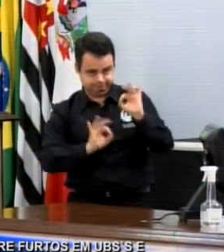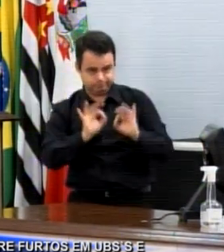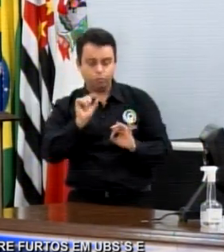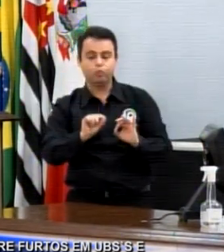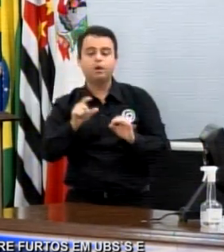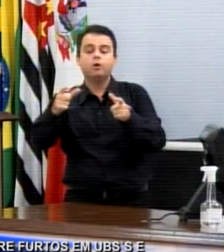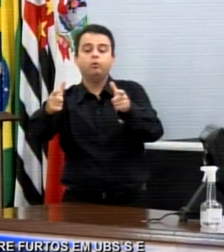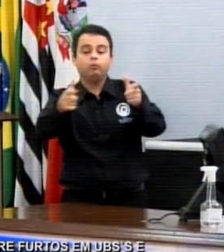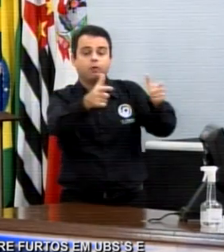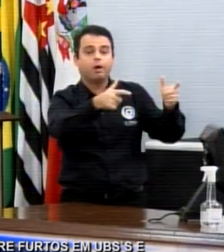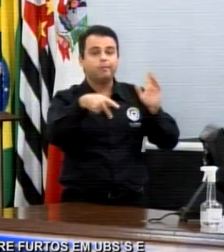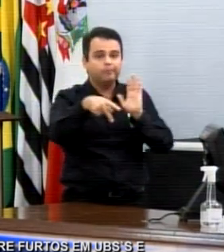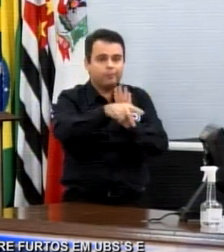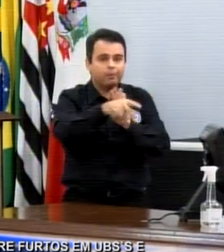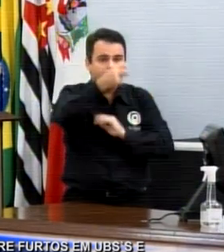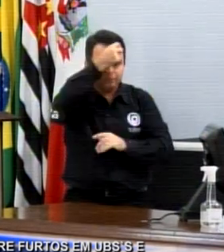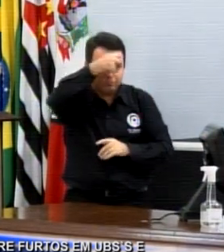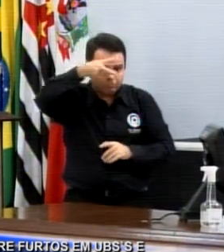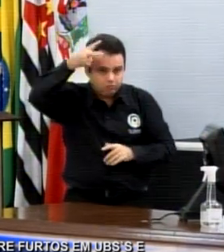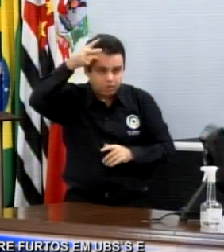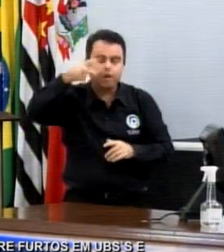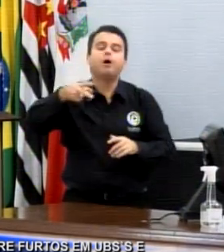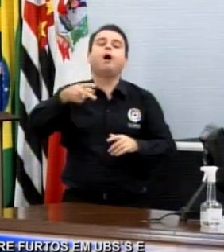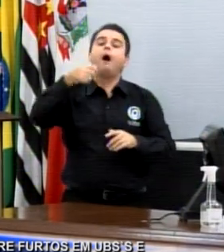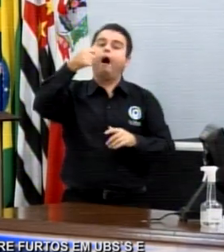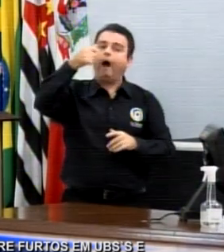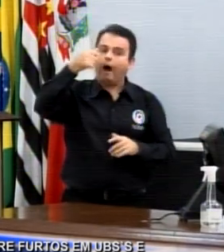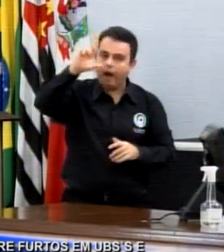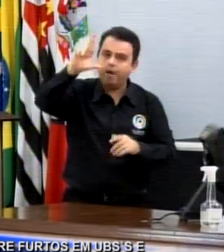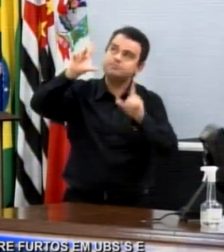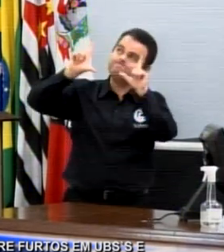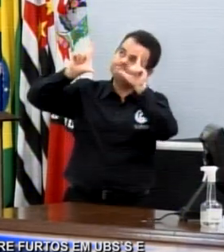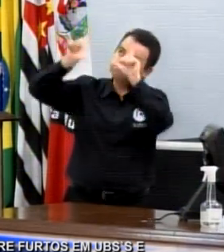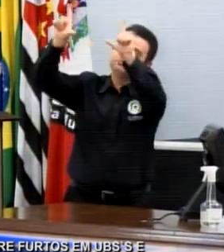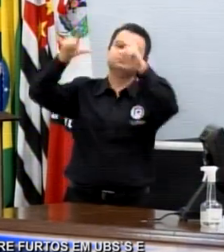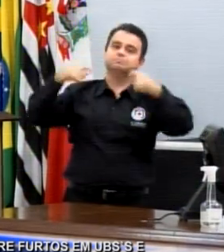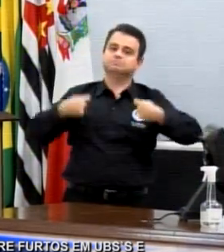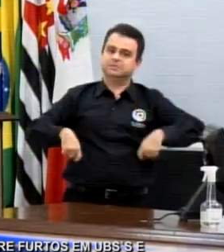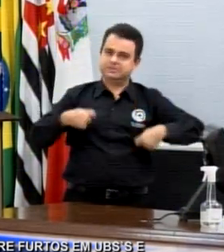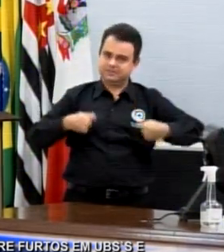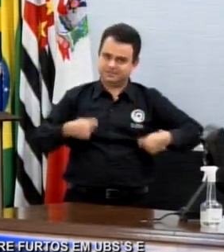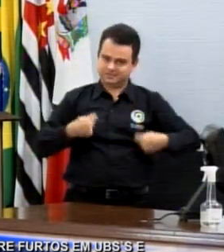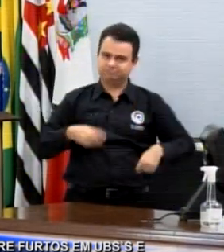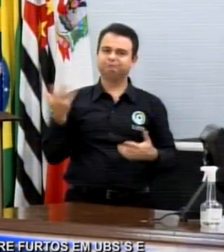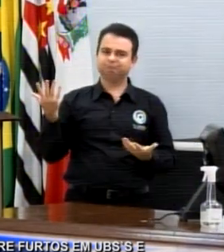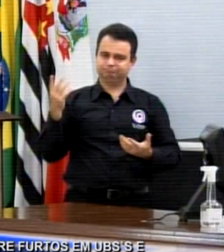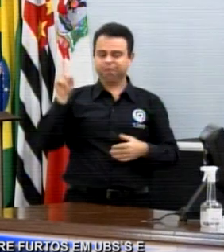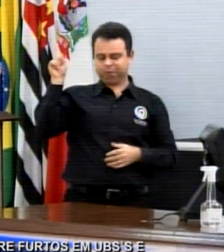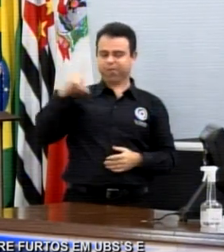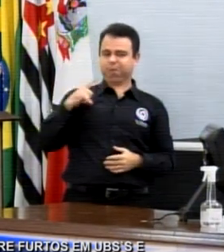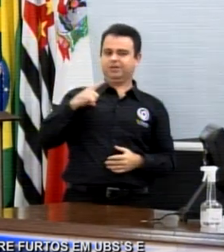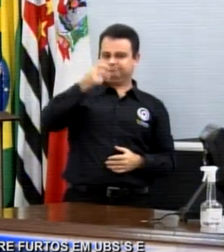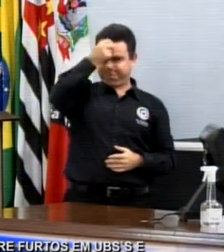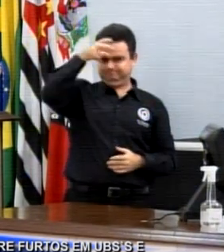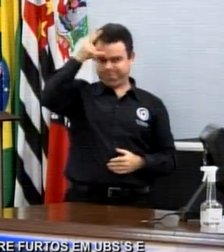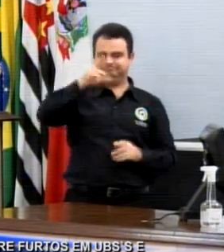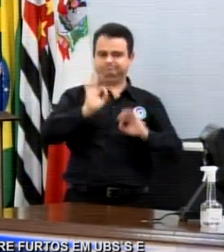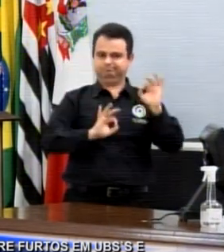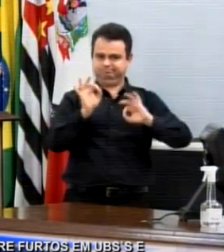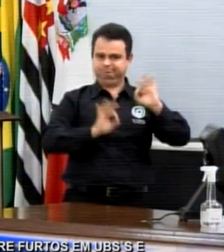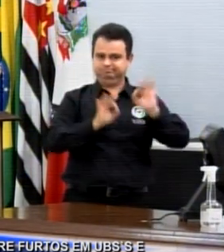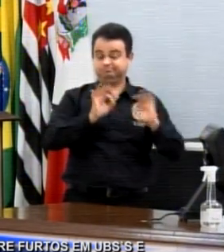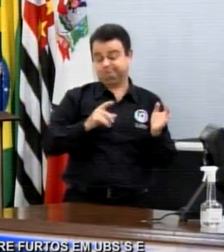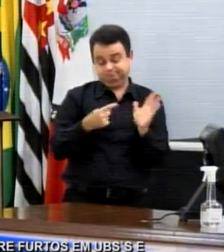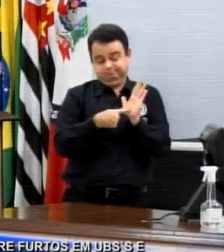câmara interna e externa. Não tem lá na vila, e duvido que tenha nas UBS, nas unidades